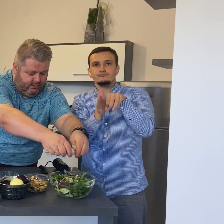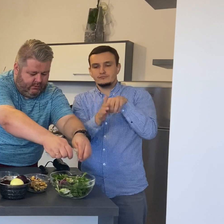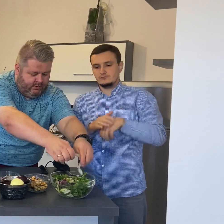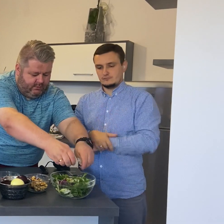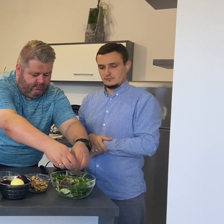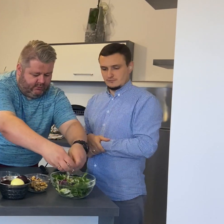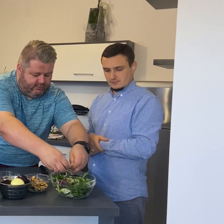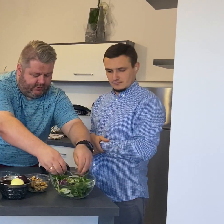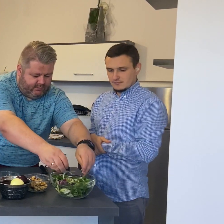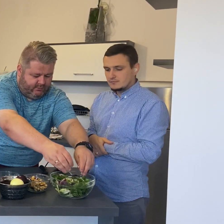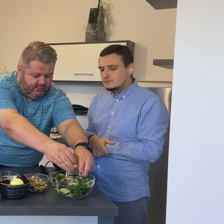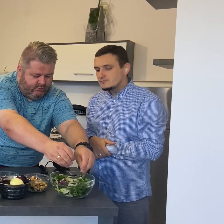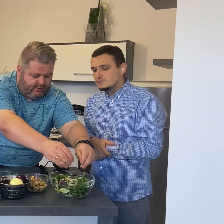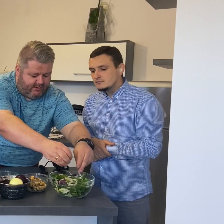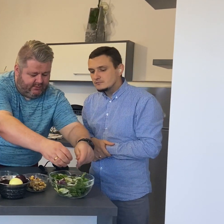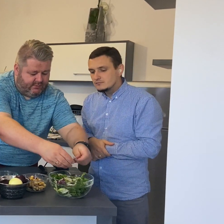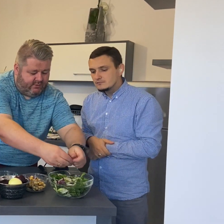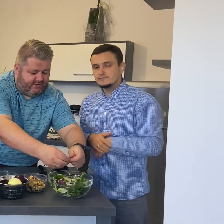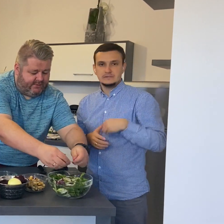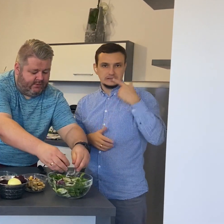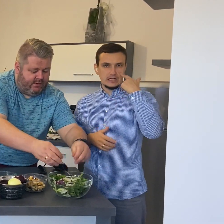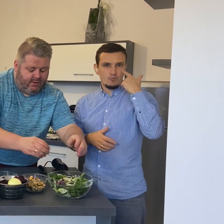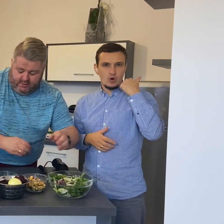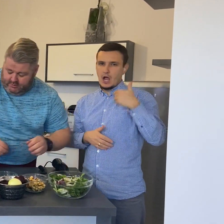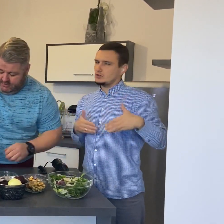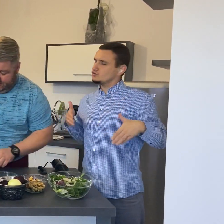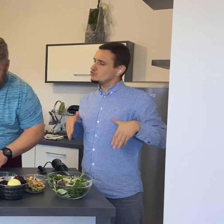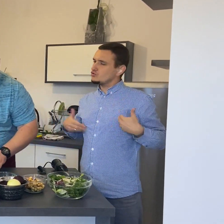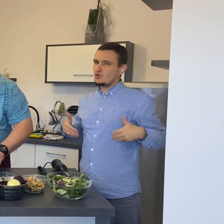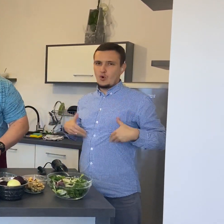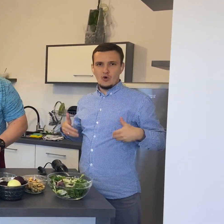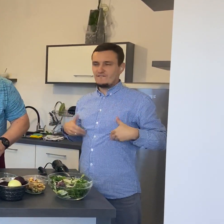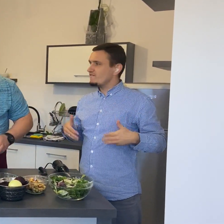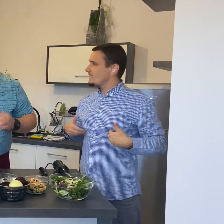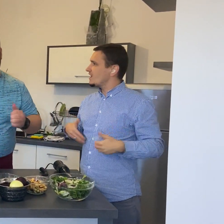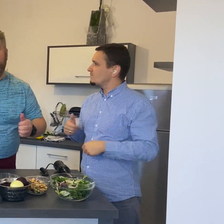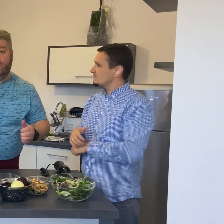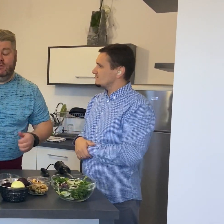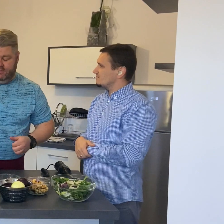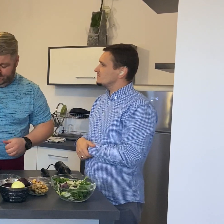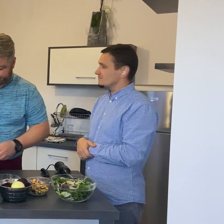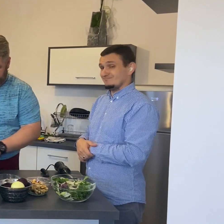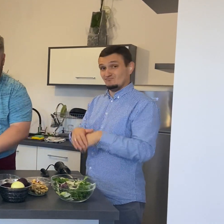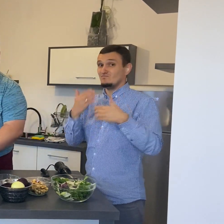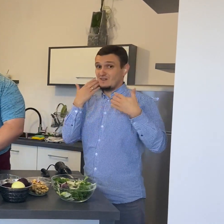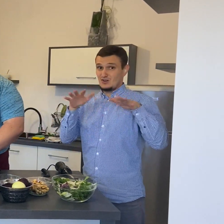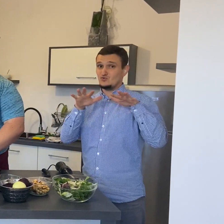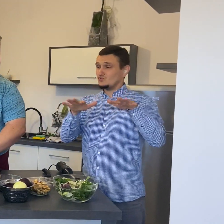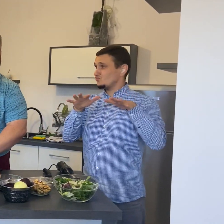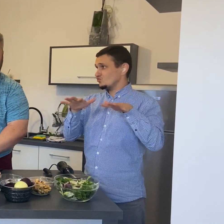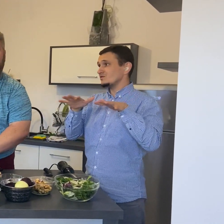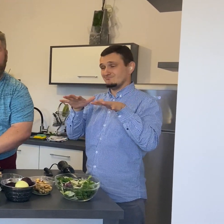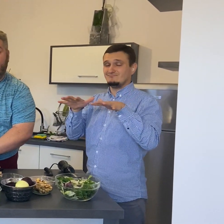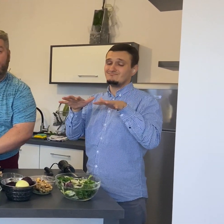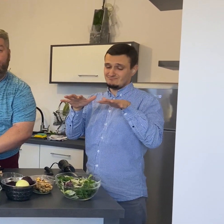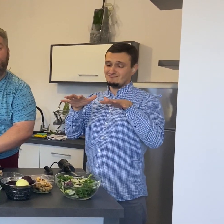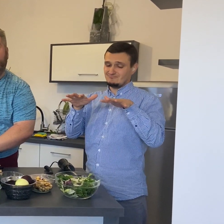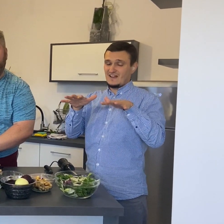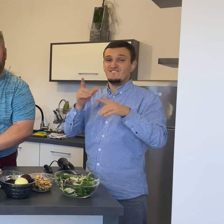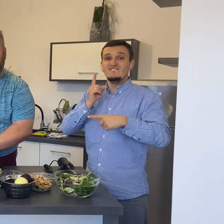Proszę bardzo. Cebulka zdrowa. Zawiera dużo witamin. Jest naturalnym antybiotykiem. Oprócz czosnku.